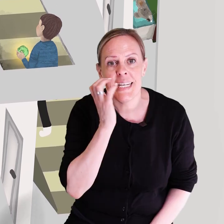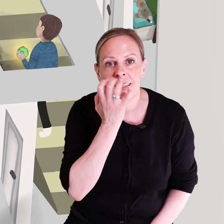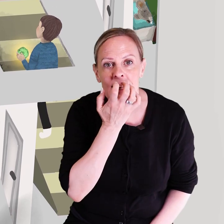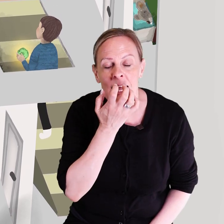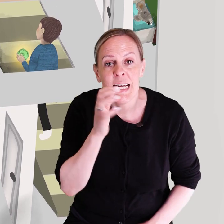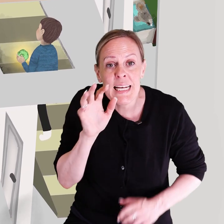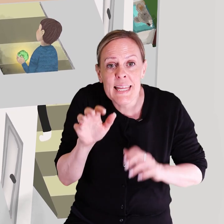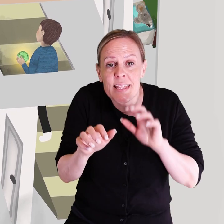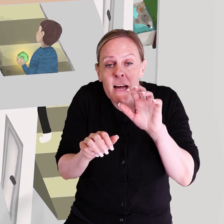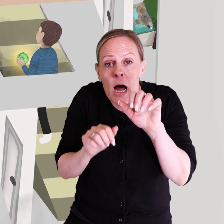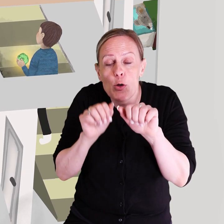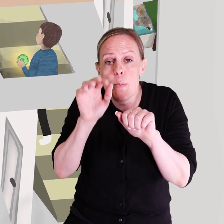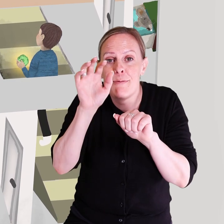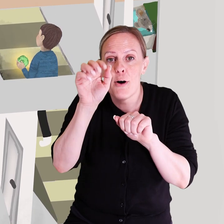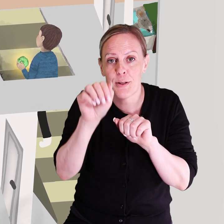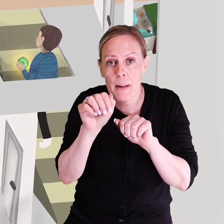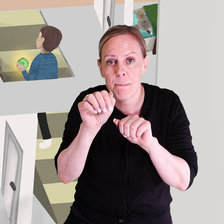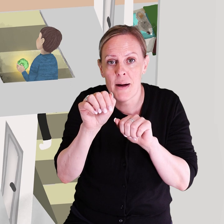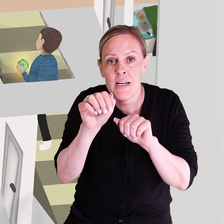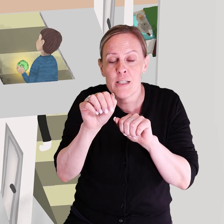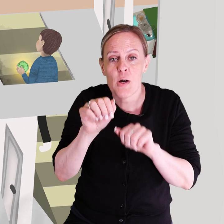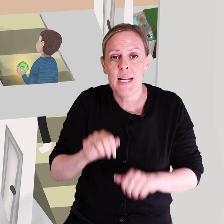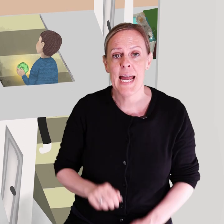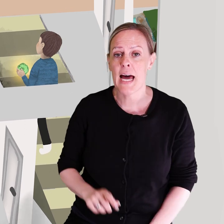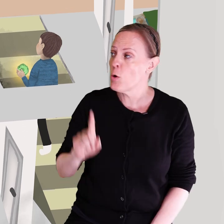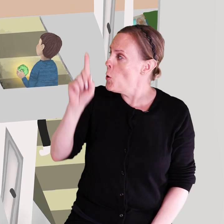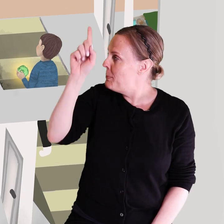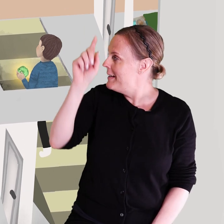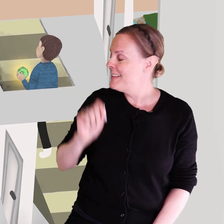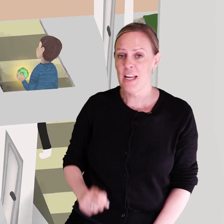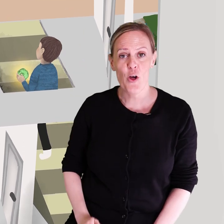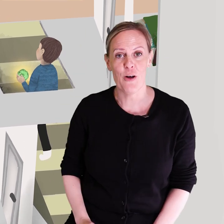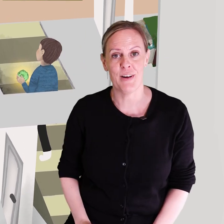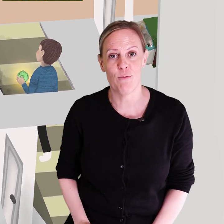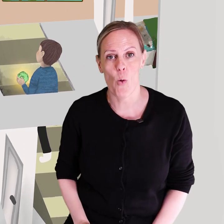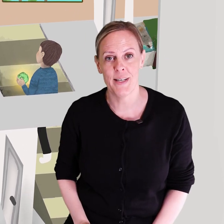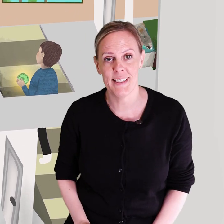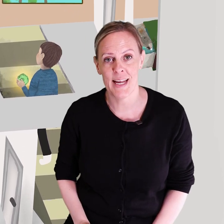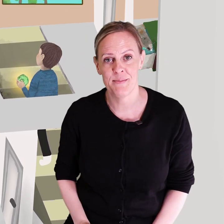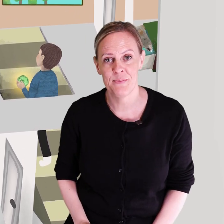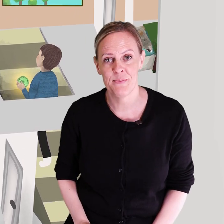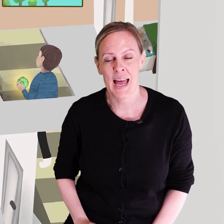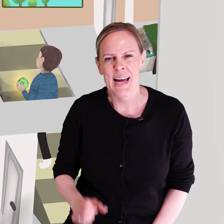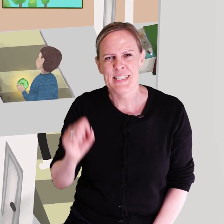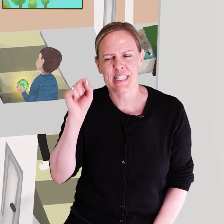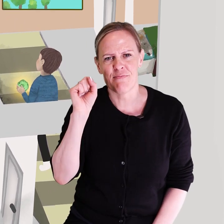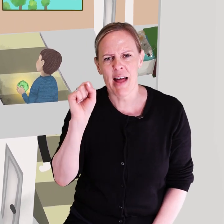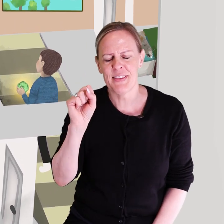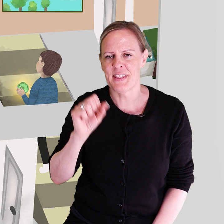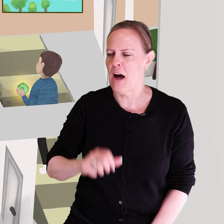Försiktigt klättrar han upp för trappan som leder upp till övre våningen. Svante,